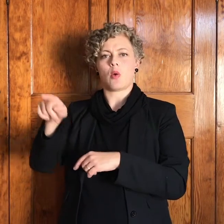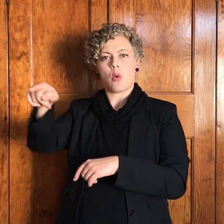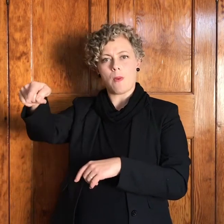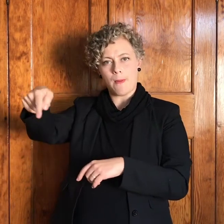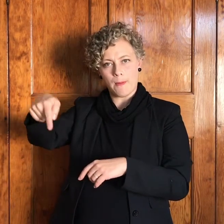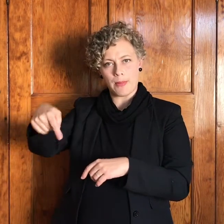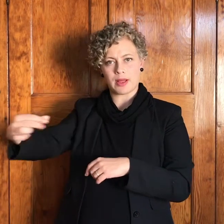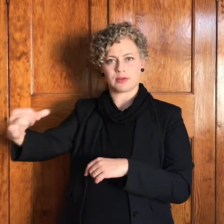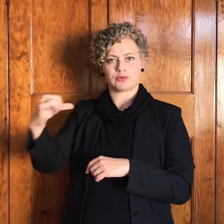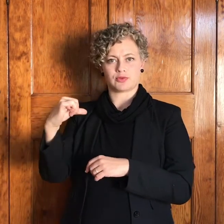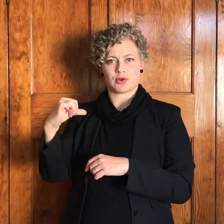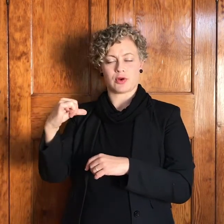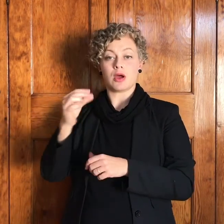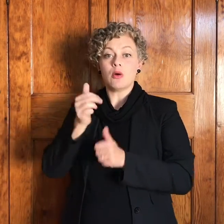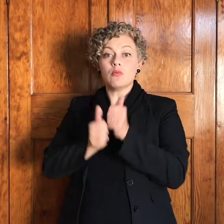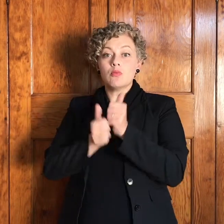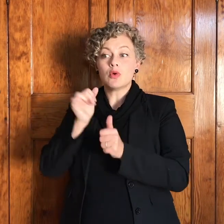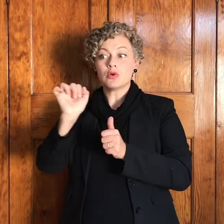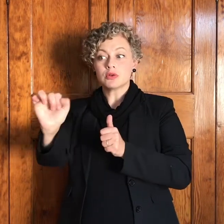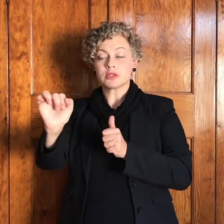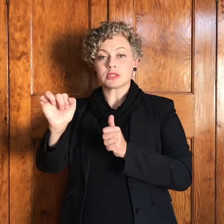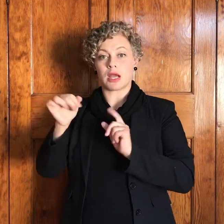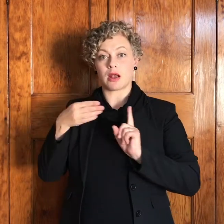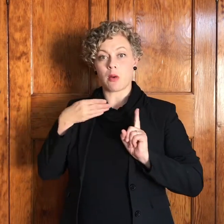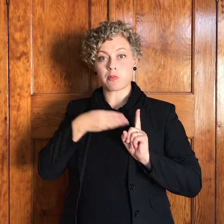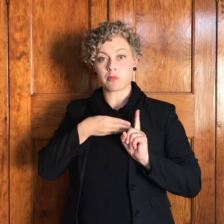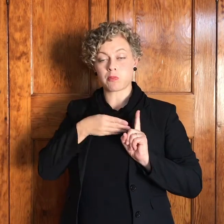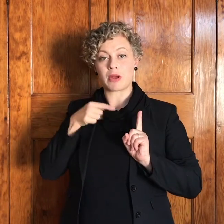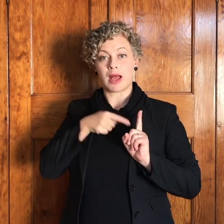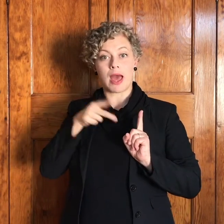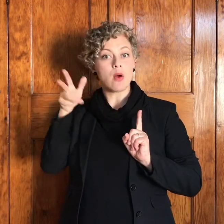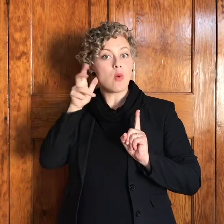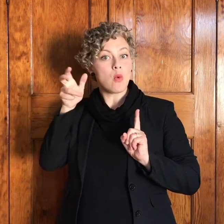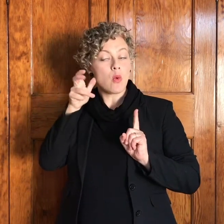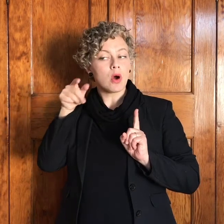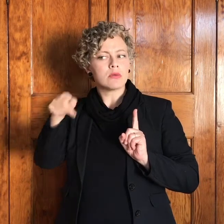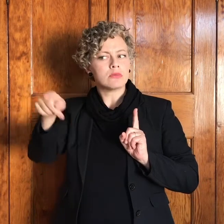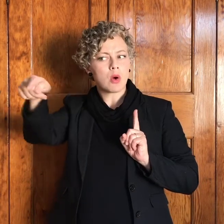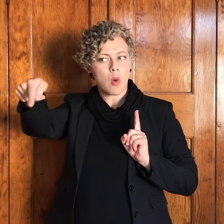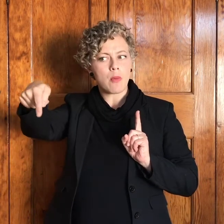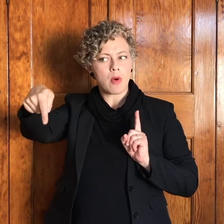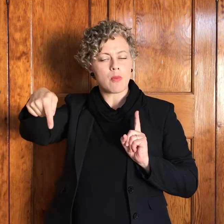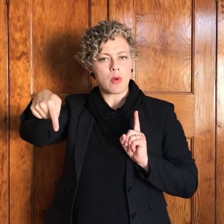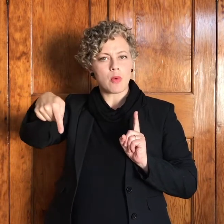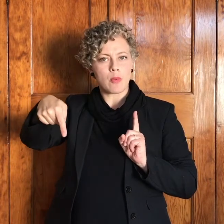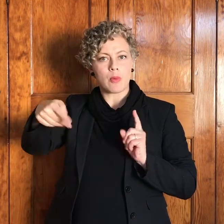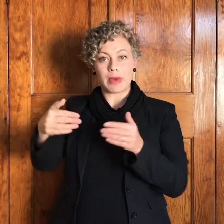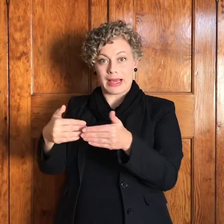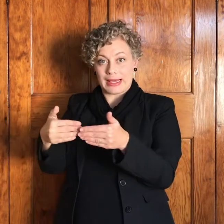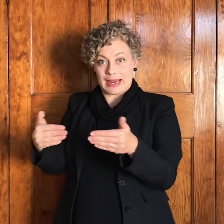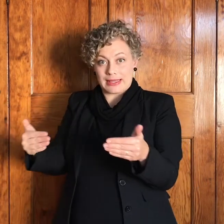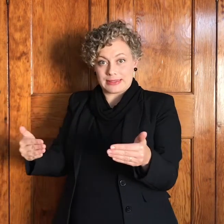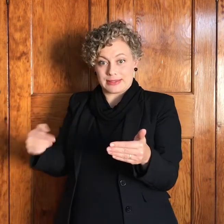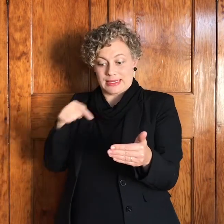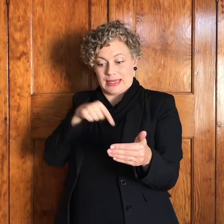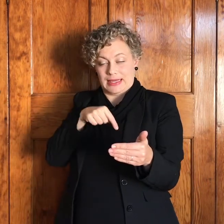terug en daar word vertel dat hy hoor dat sy broer is op pad net aan die kant die grens met 400